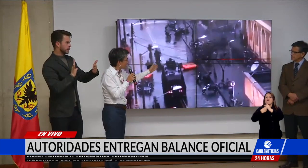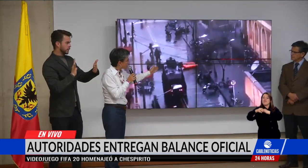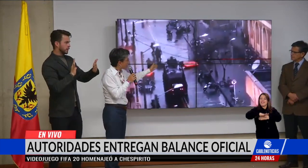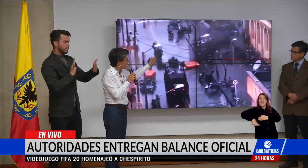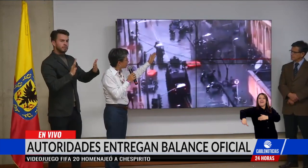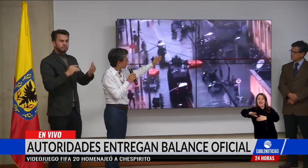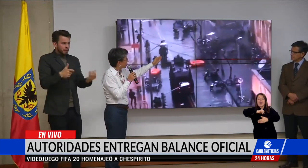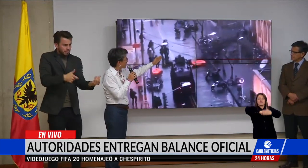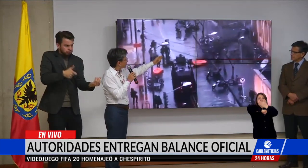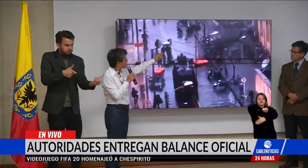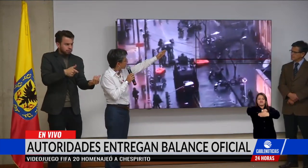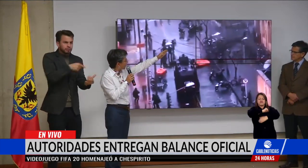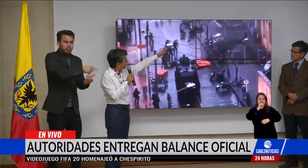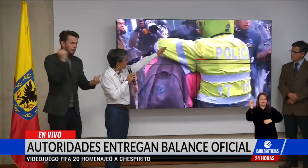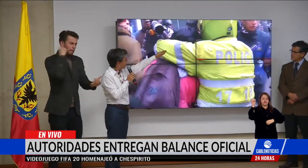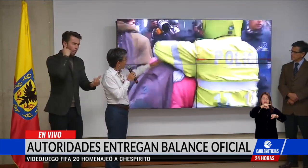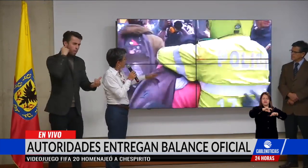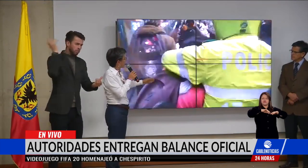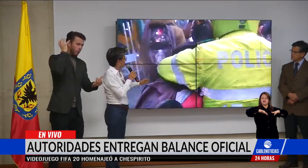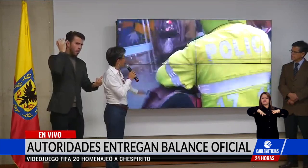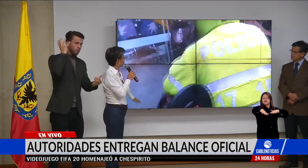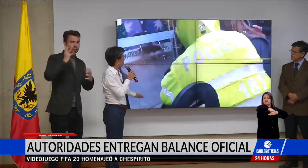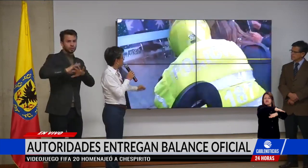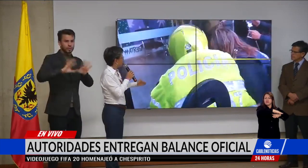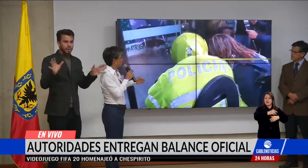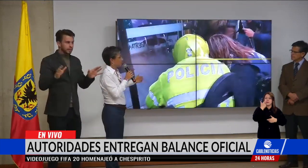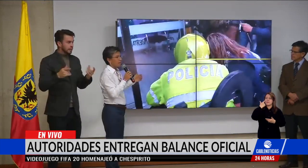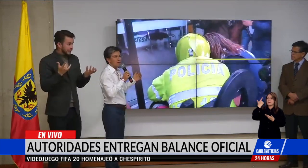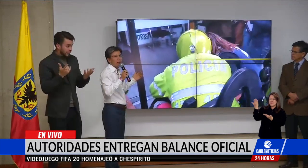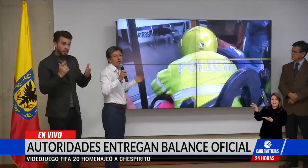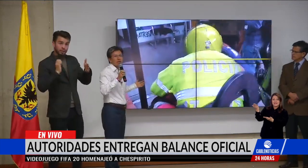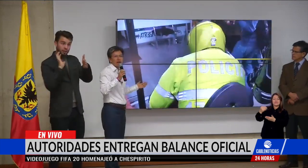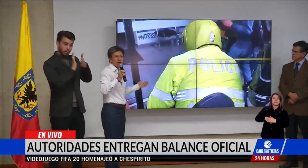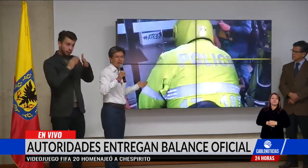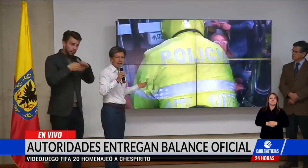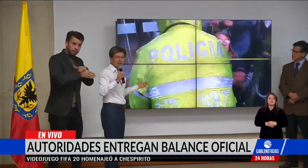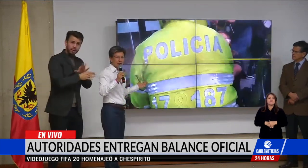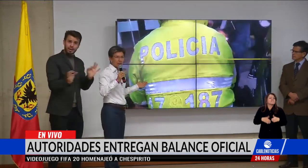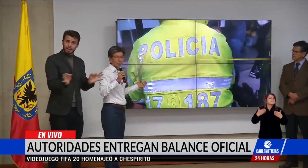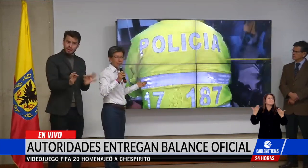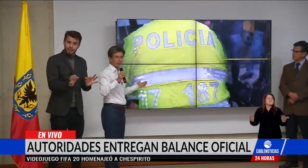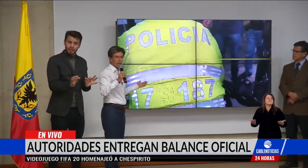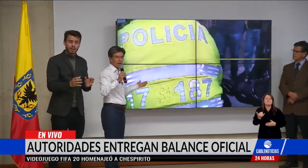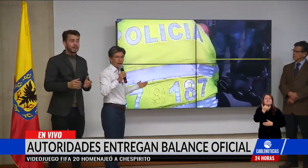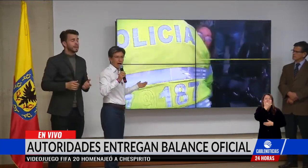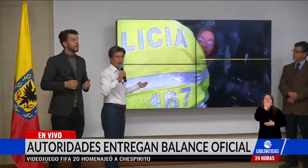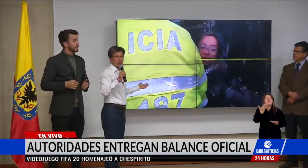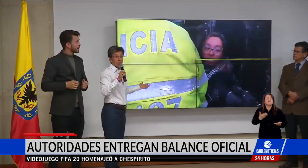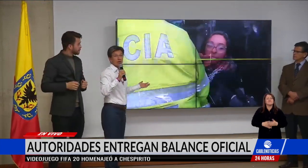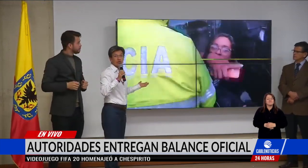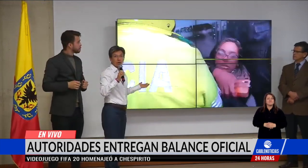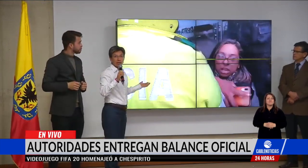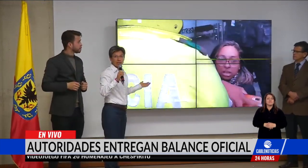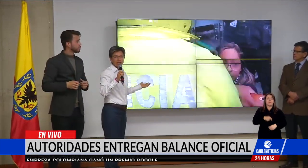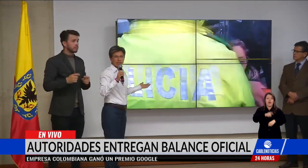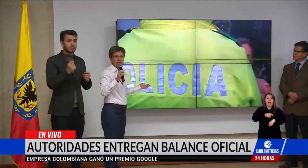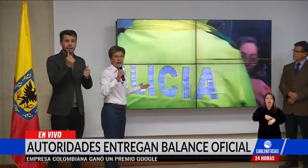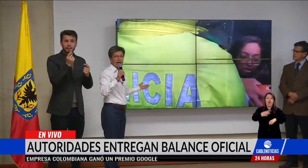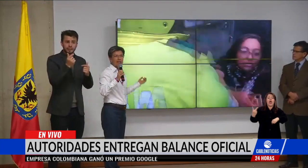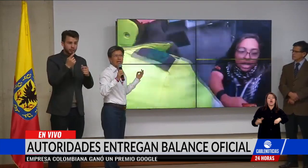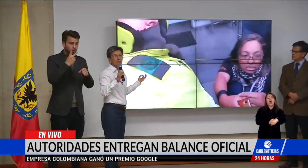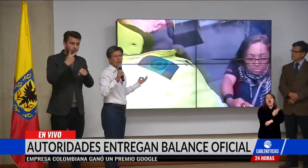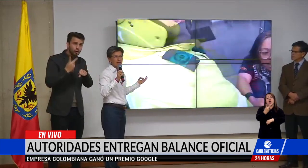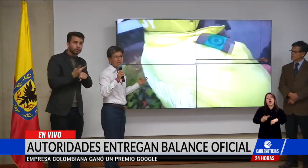no ingresa a los predios de la universidad, ahí está el callejón y como consecuencia de esto, a lo largo de dos horas,